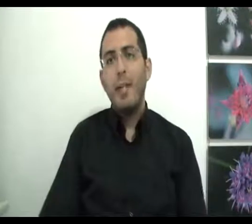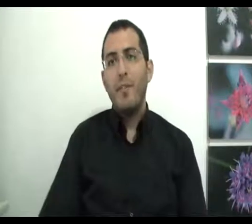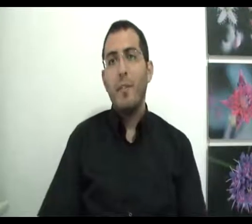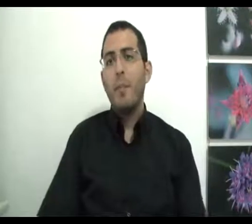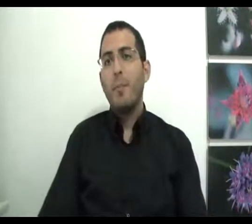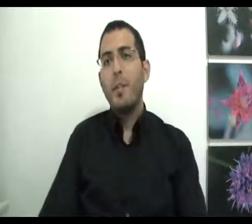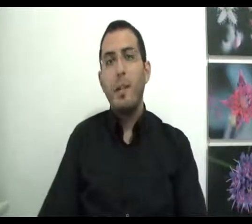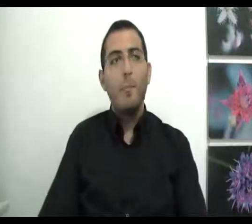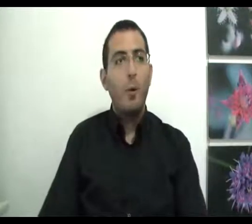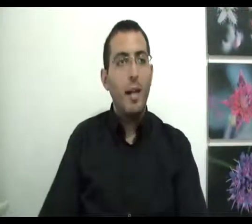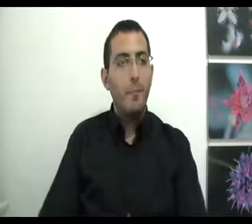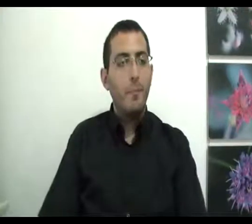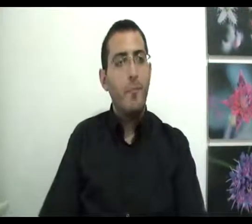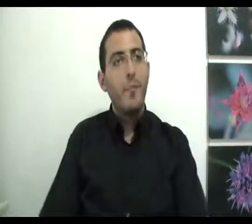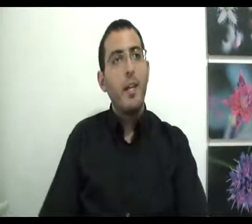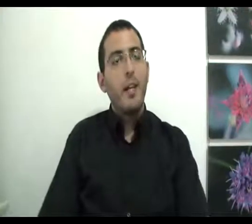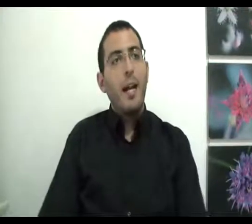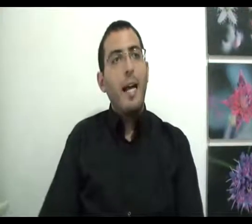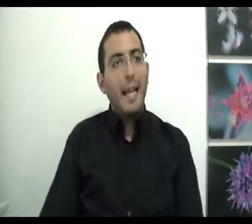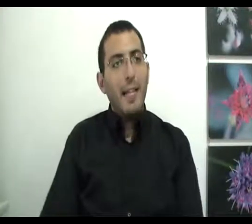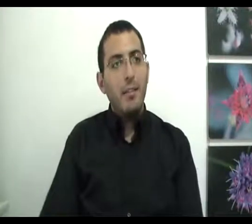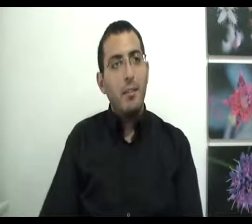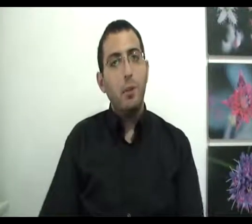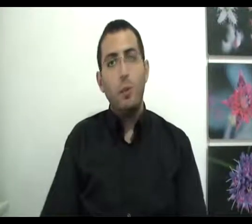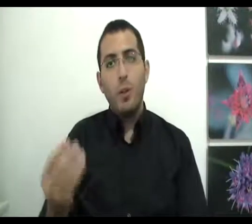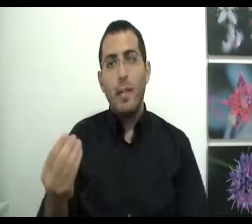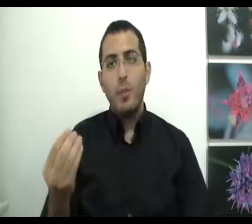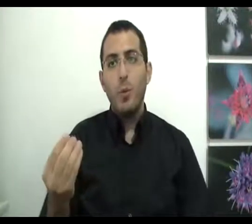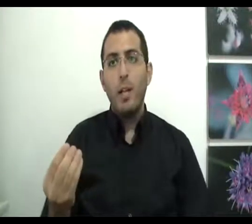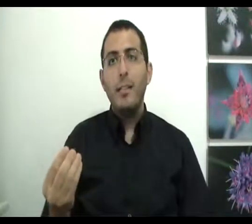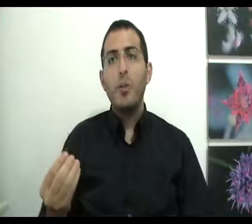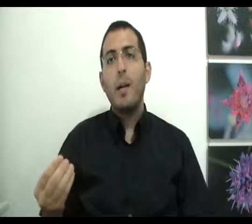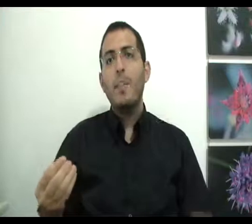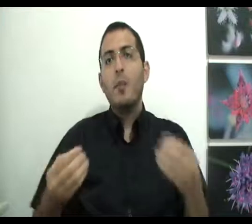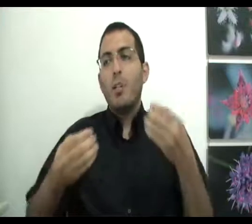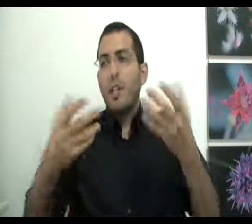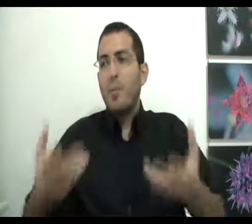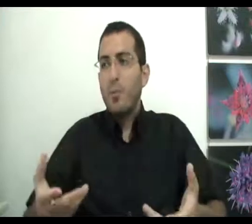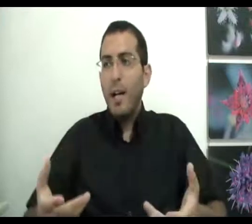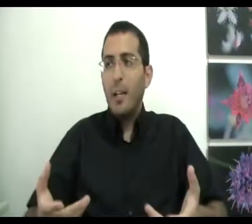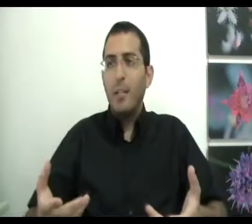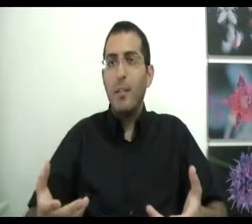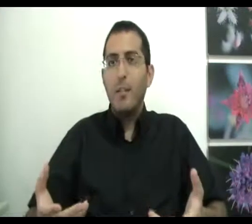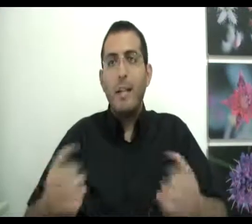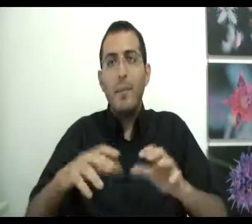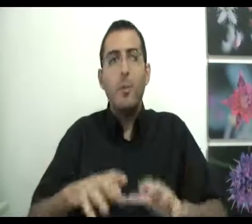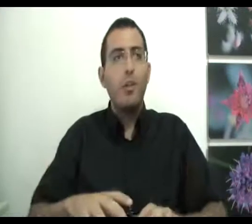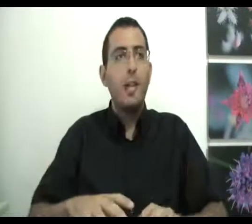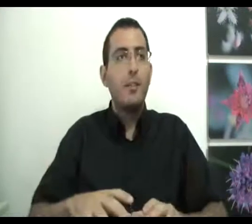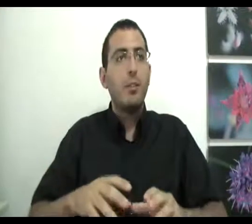ההפכים כי בעולם הילד כאשר הוא נולד יש לו גם את הכוח של המבוגר וגם את הכוח של ילד, זאת